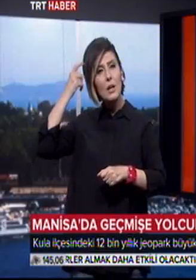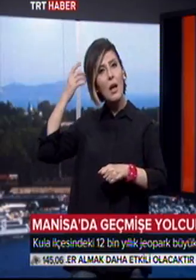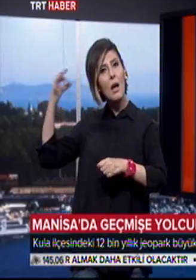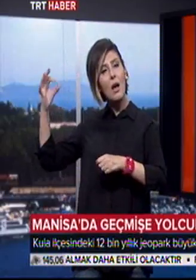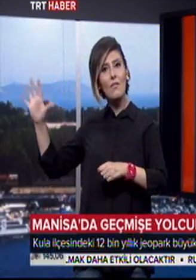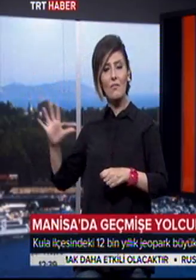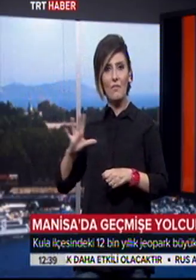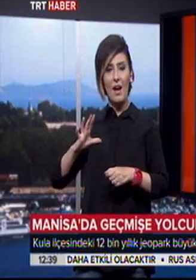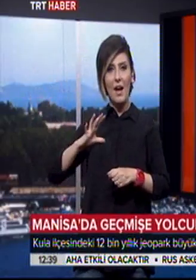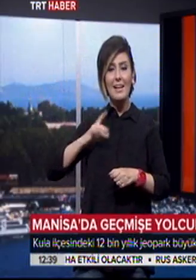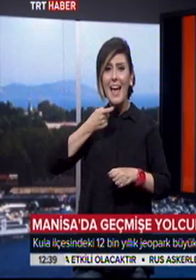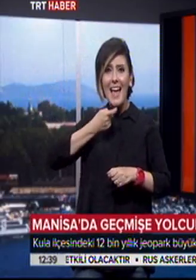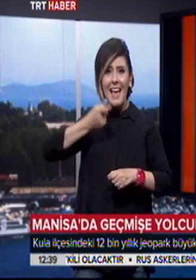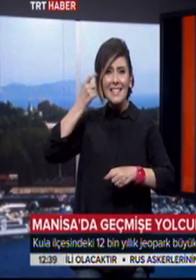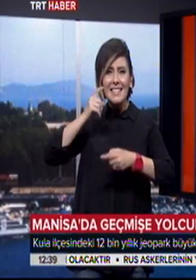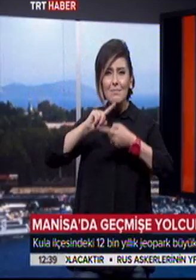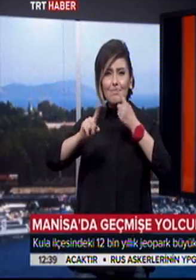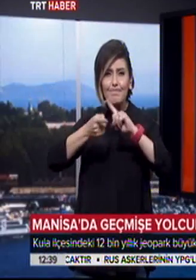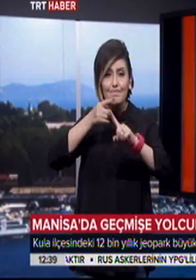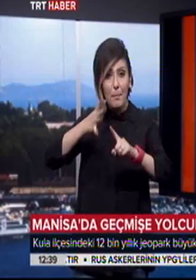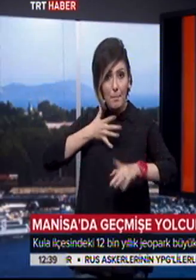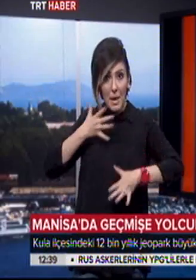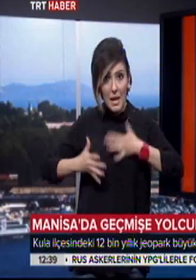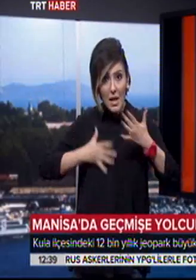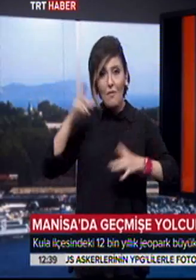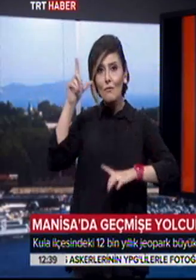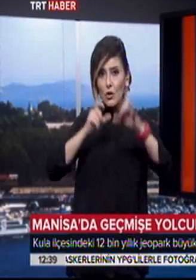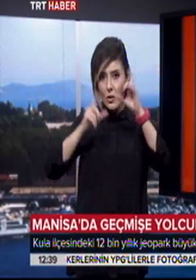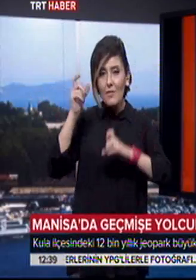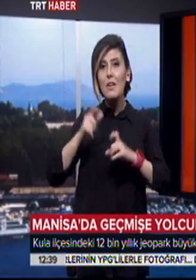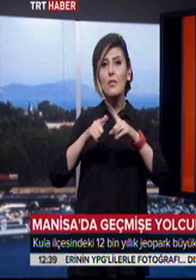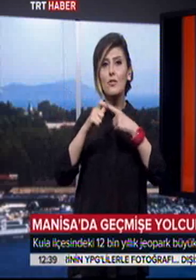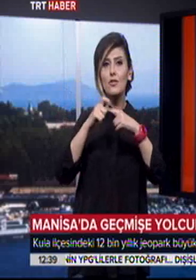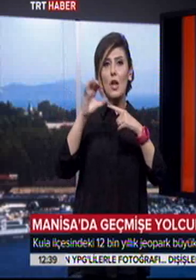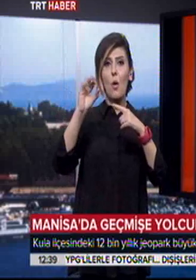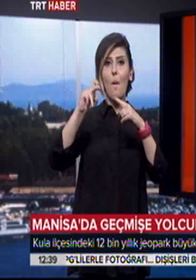Arkeoloji meraklıları ve fotoğrafçılar jeoparka yoğun ilgi gösteriyor.